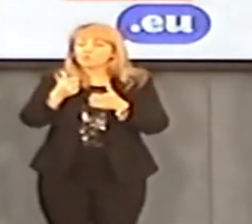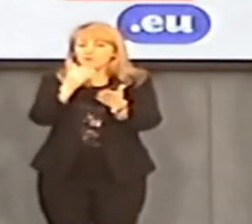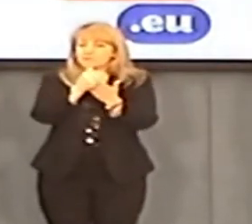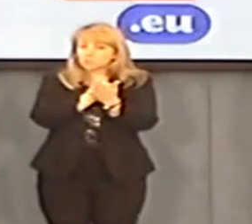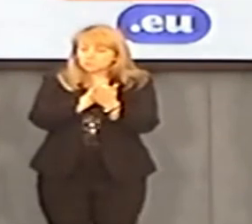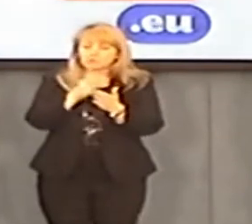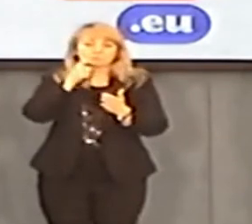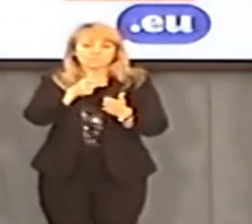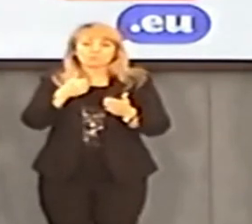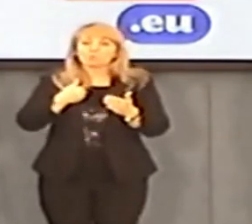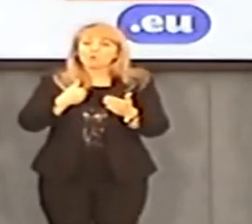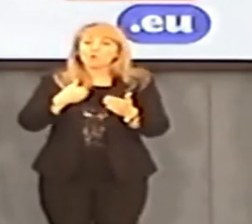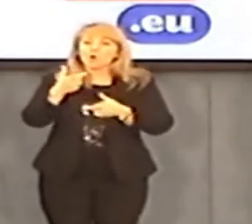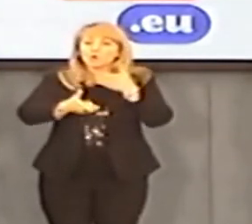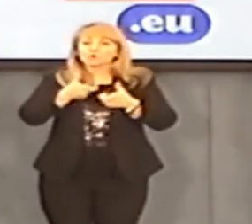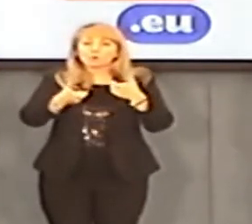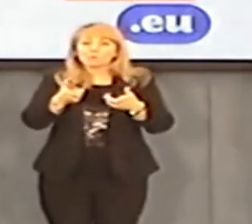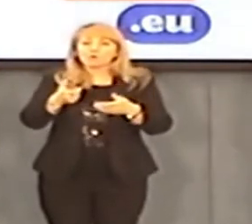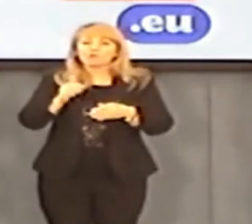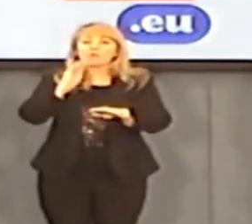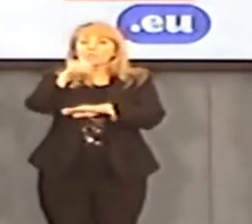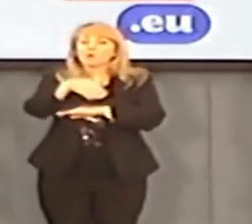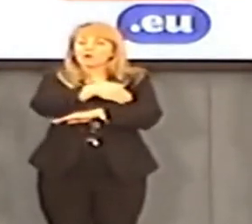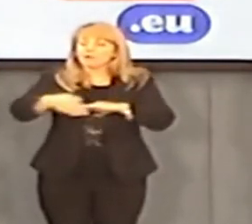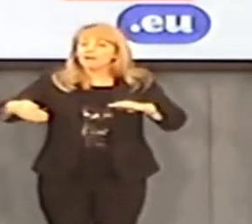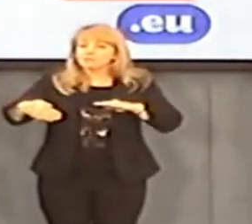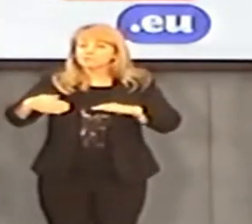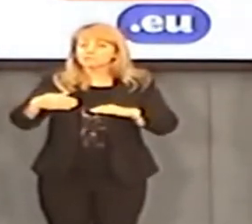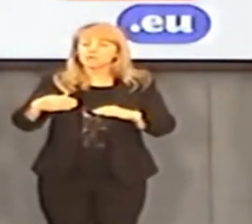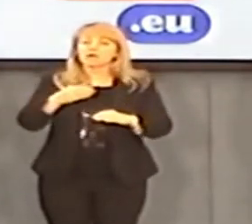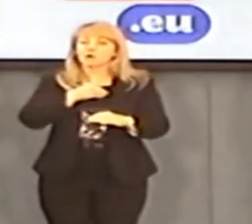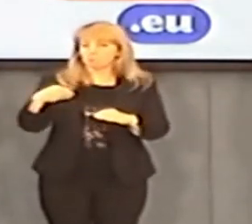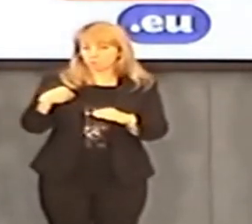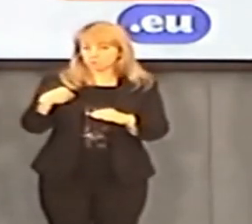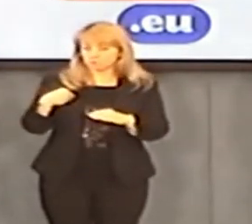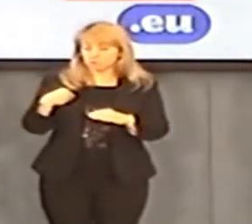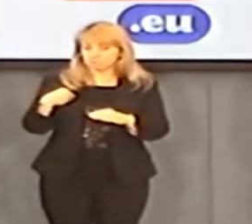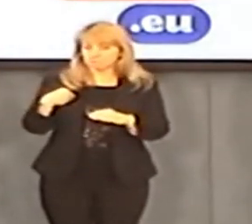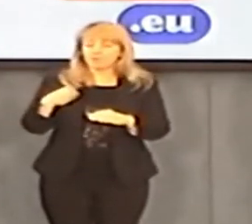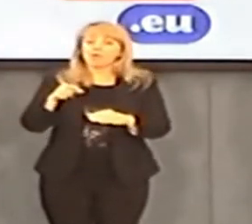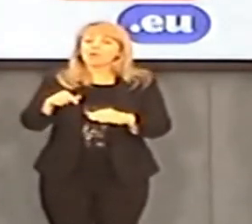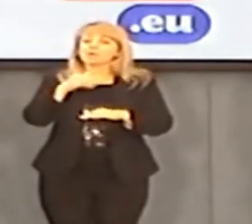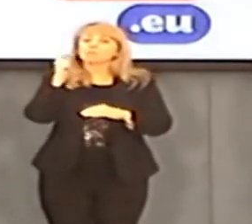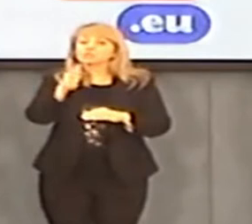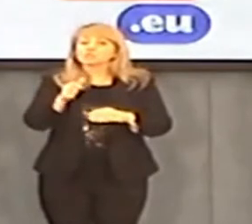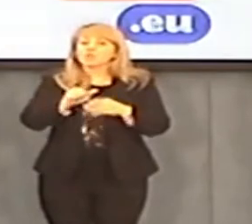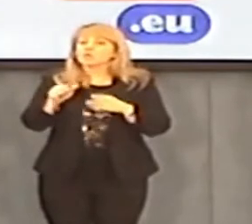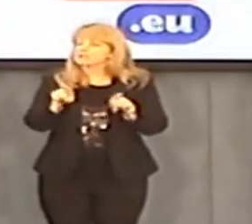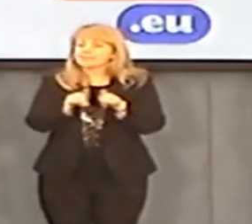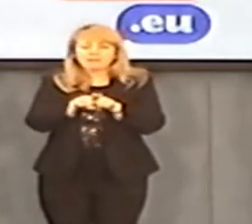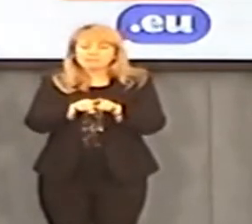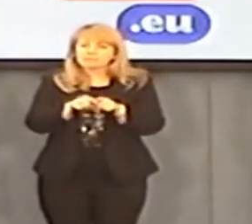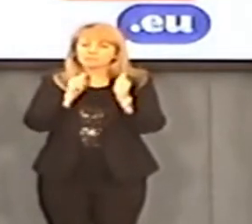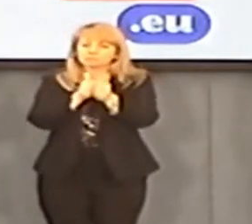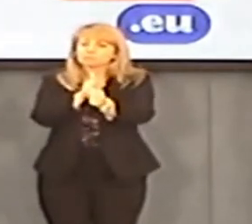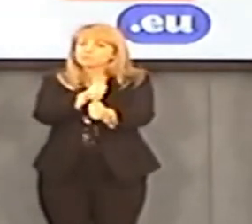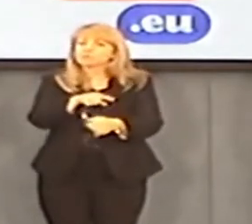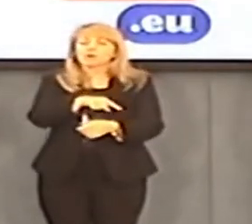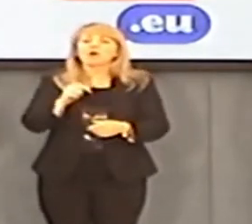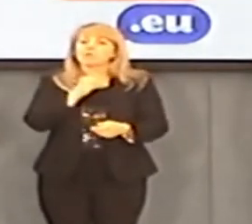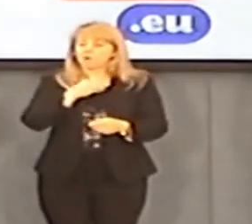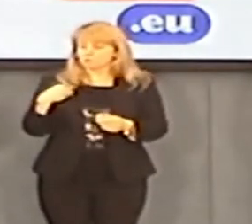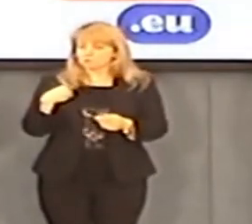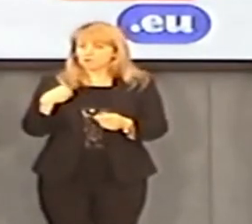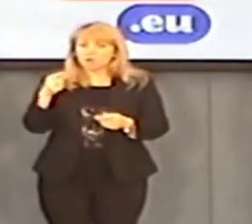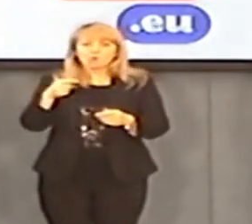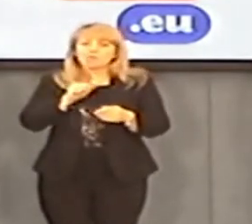warunek, że to przestępstwo jest popełniane za granicą